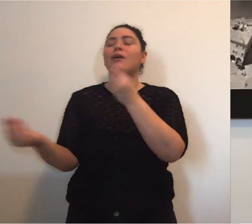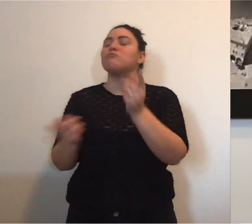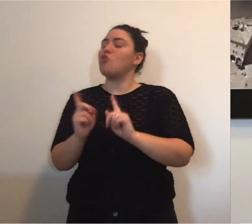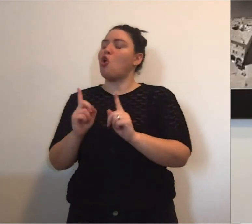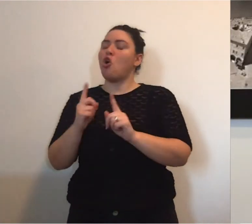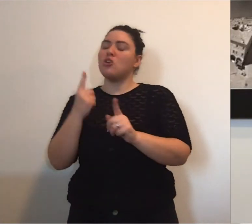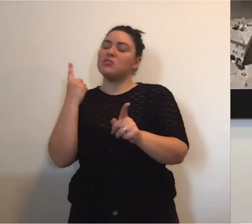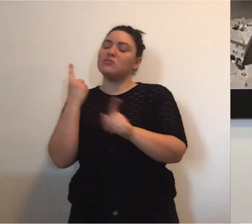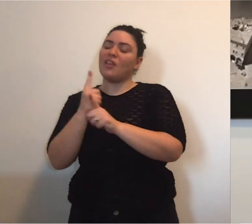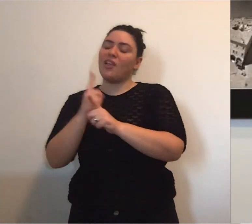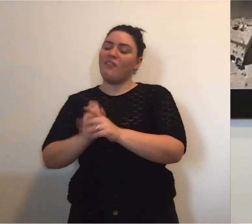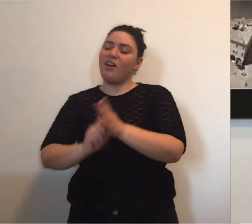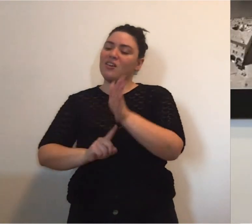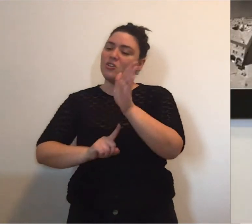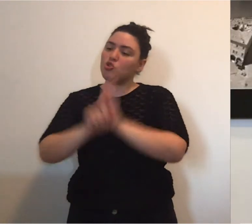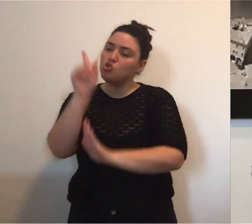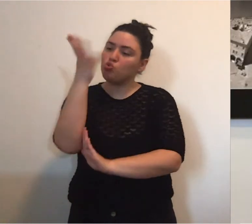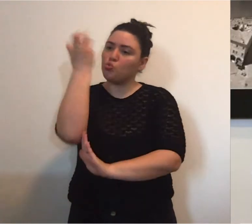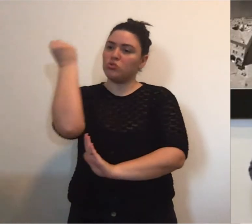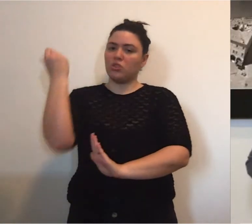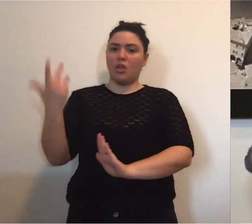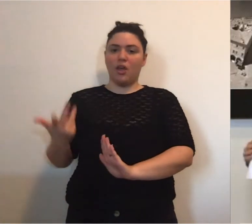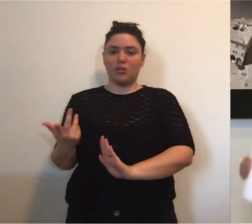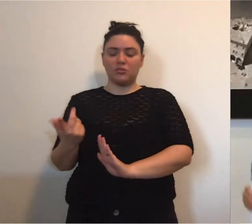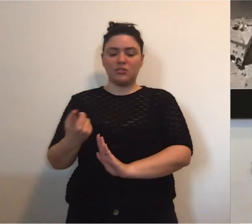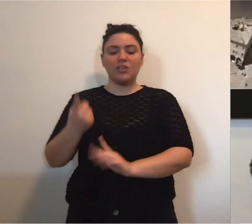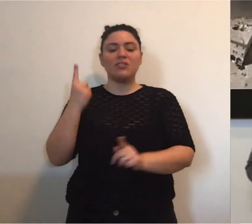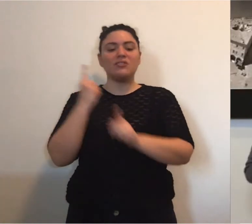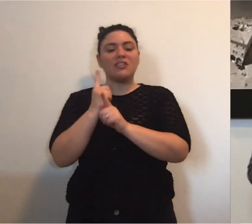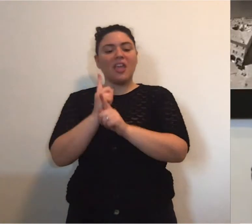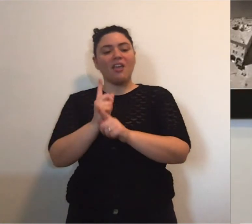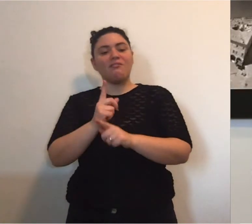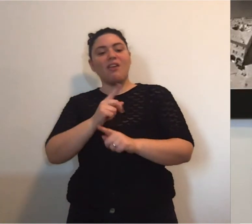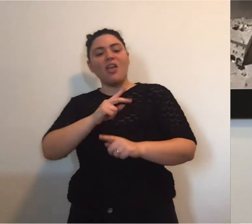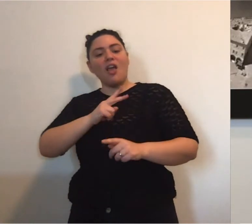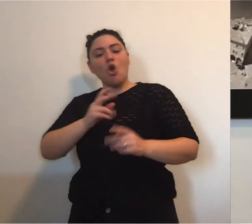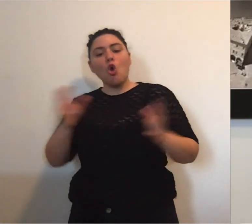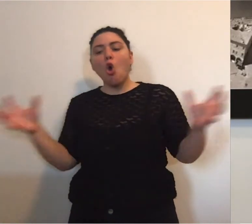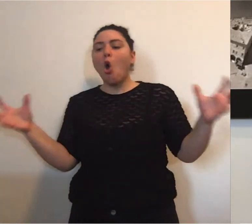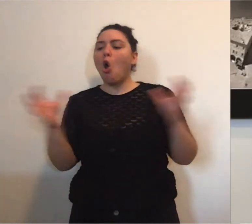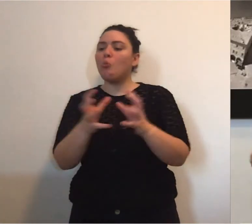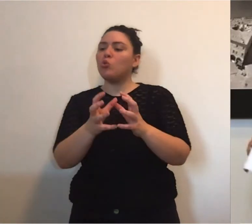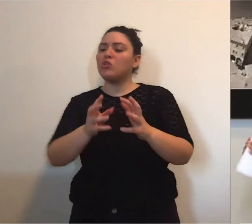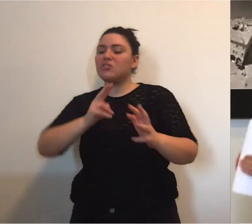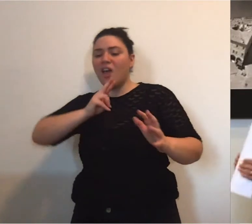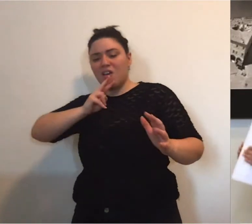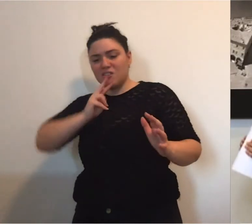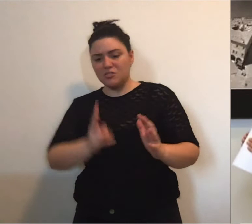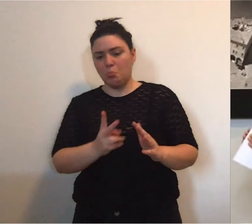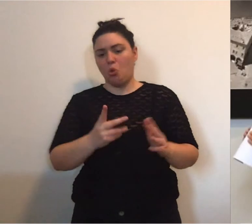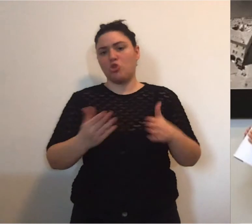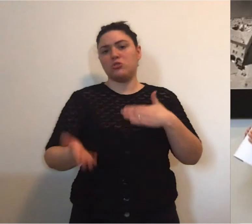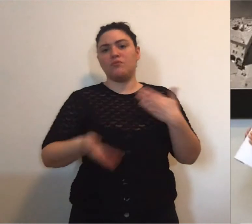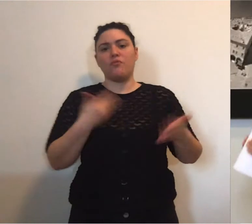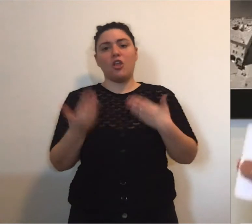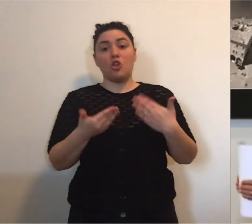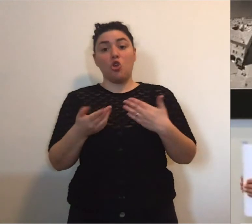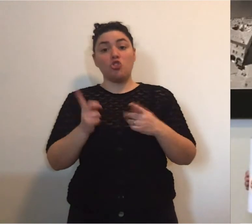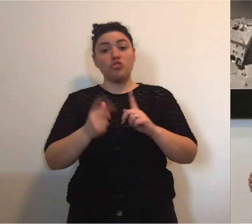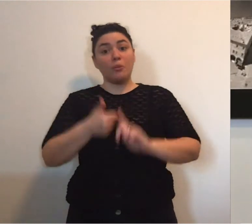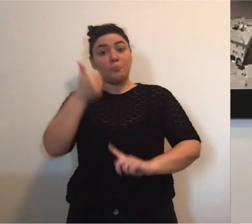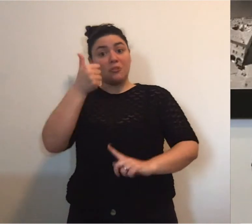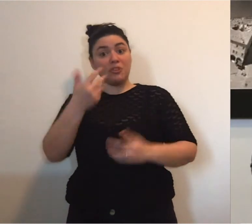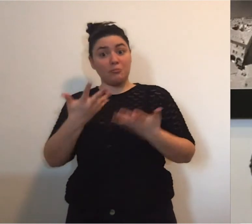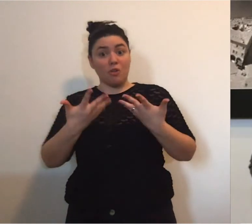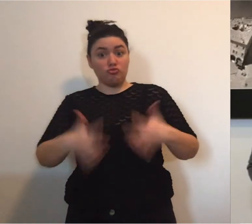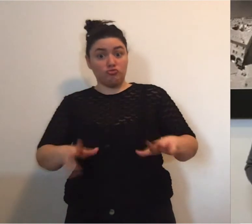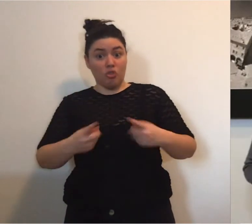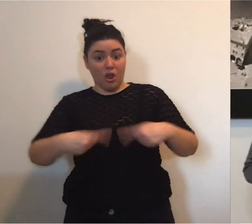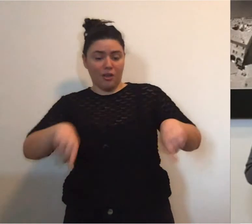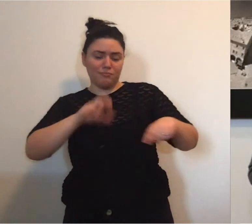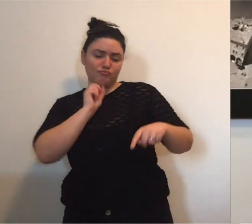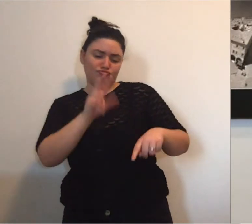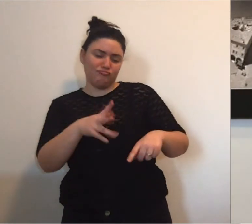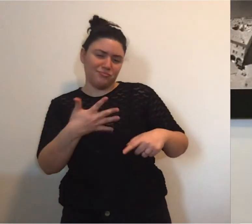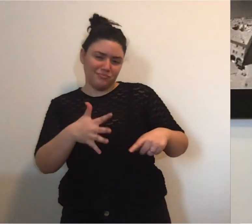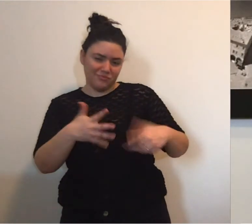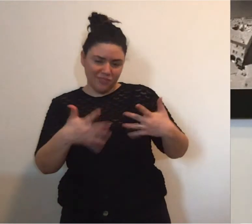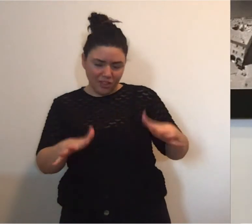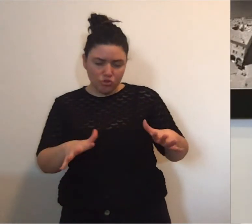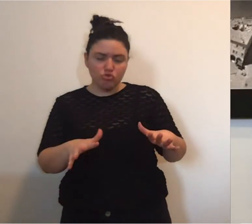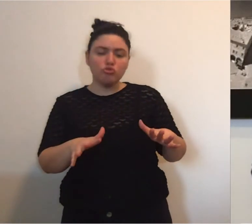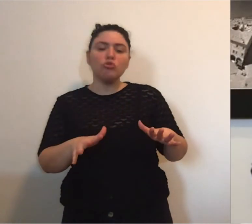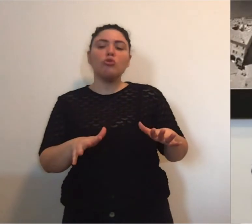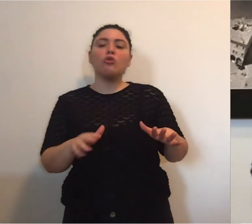Roma, non è il momento dei giochini, il momento di portare a casa dei risultati, abbiamo bisogno di dare risposta a questa comunità